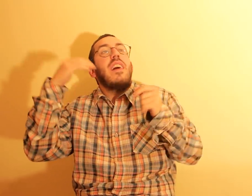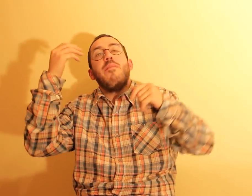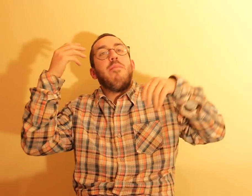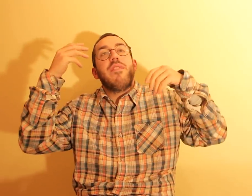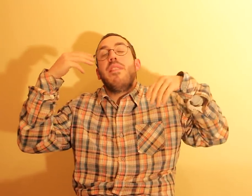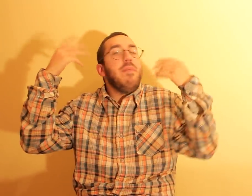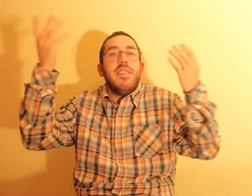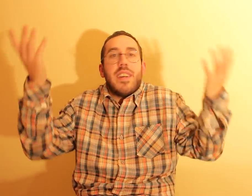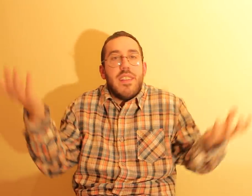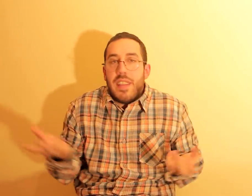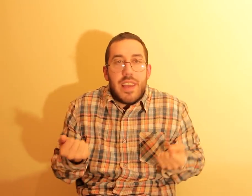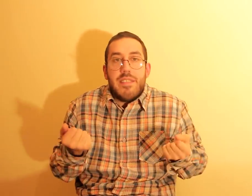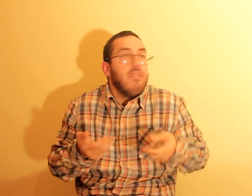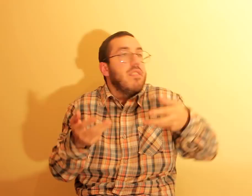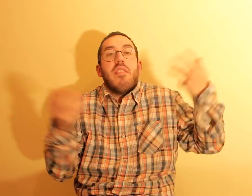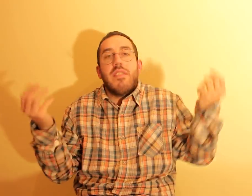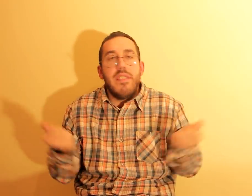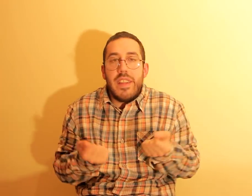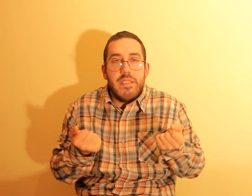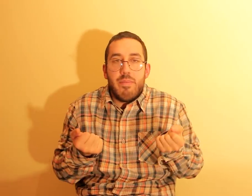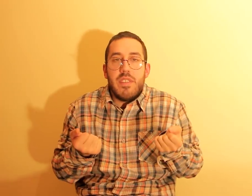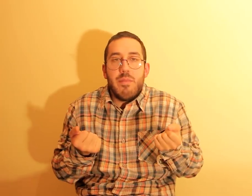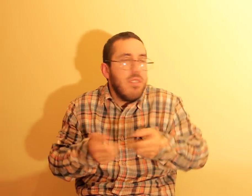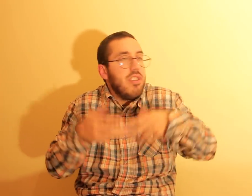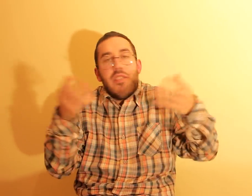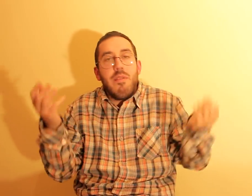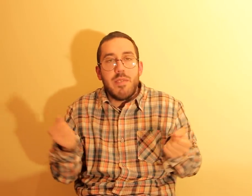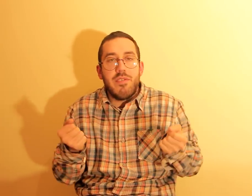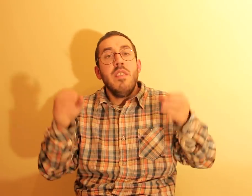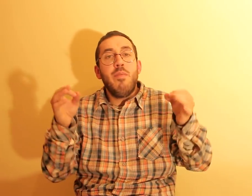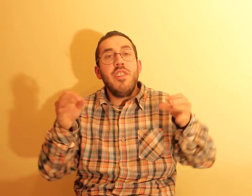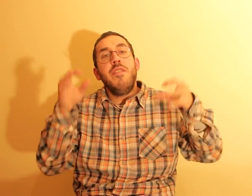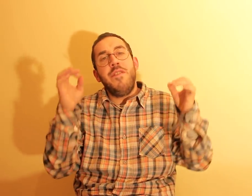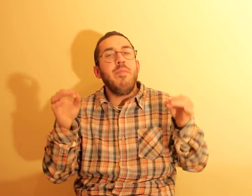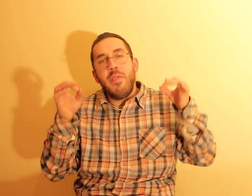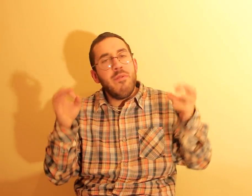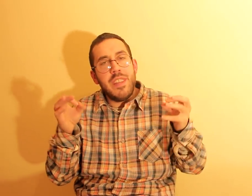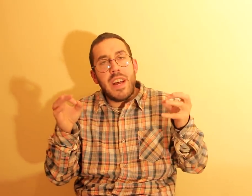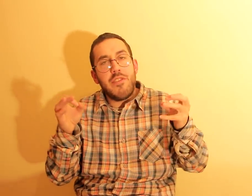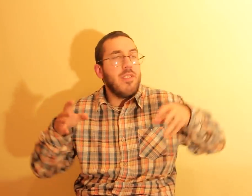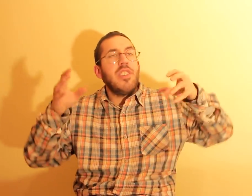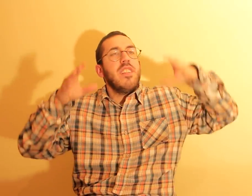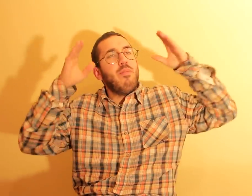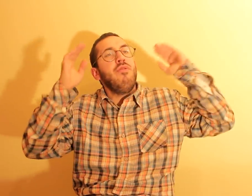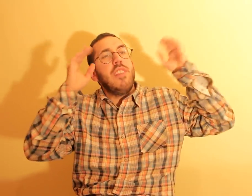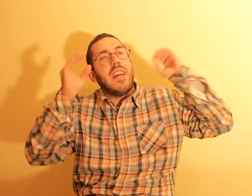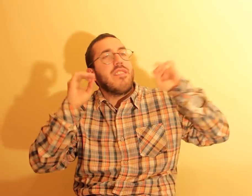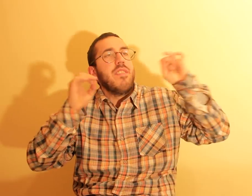dar uma volta de bicicleta, ou de trotinete, por exemplo, coisas novas. Depois, define prioridades, vocês têm que ter prioridades na